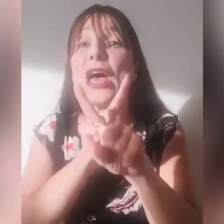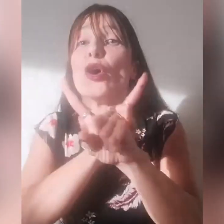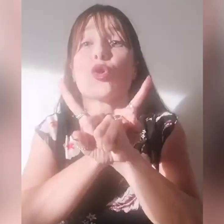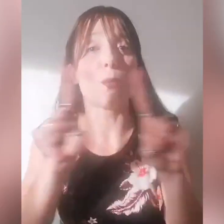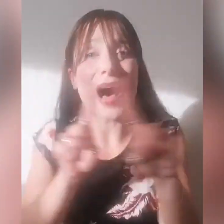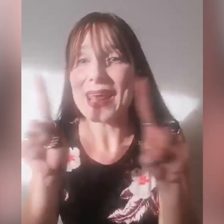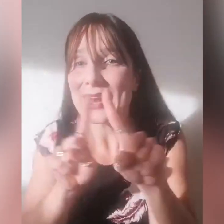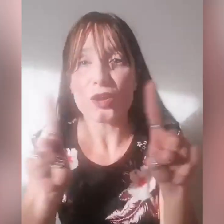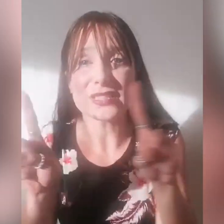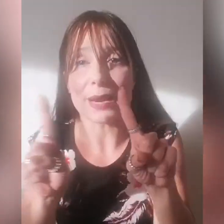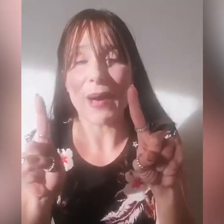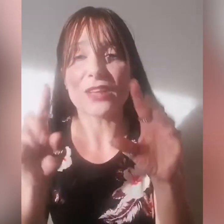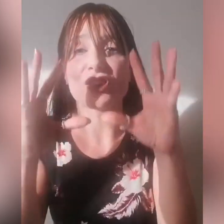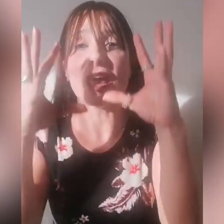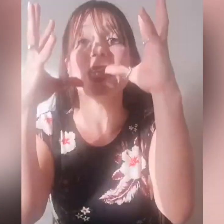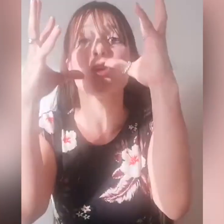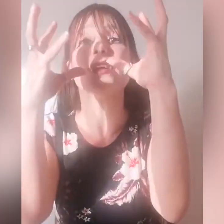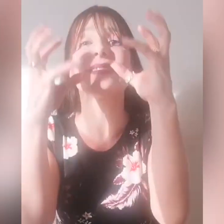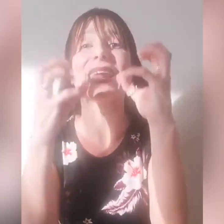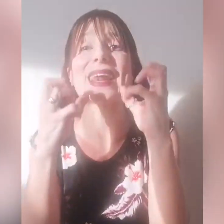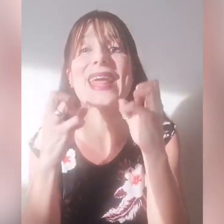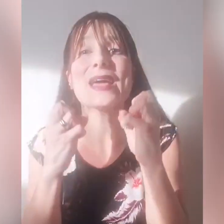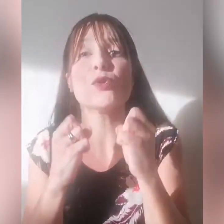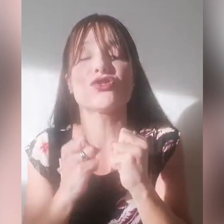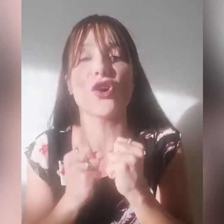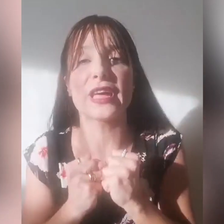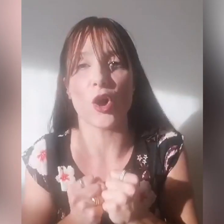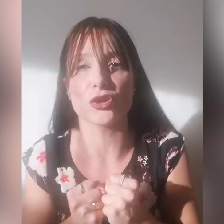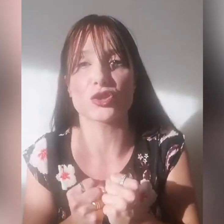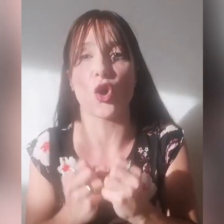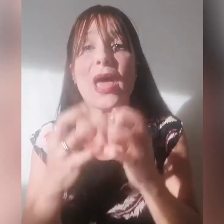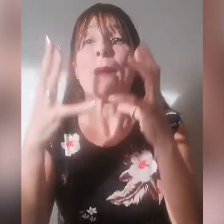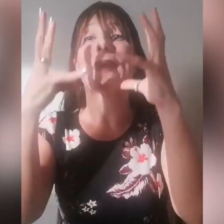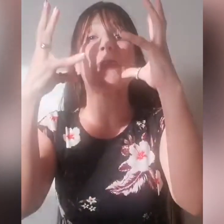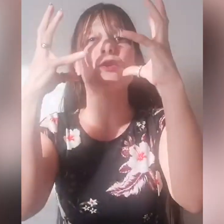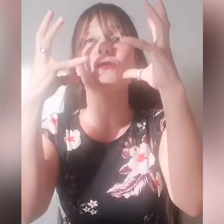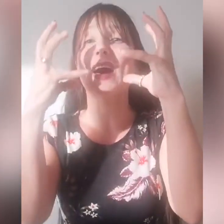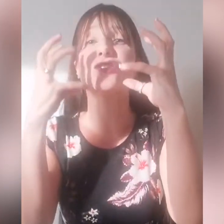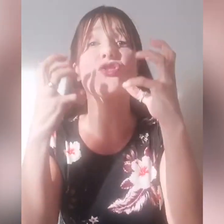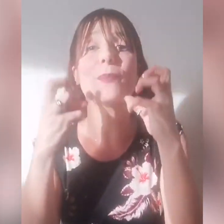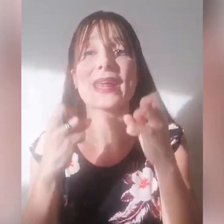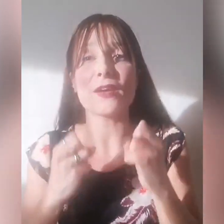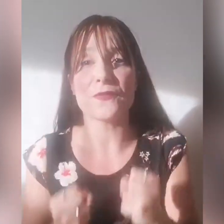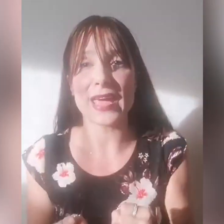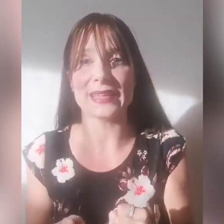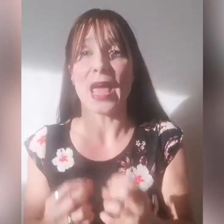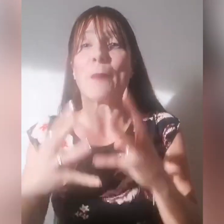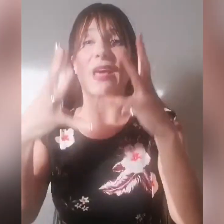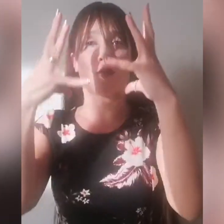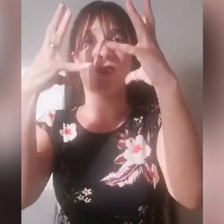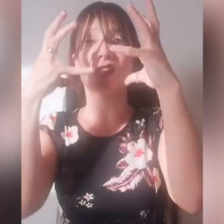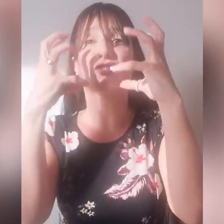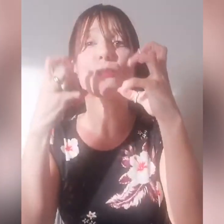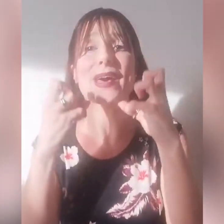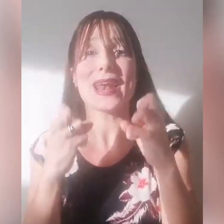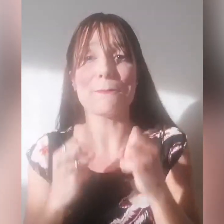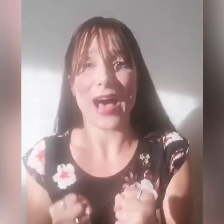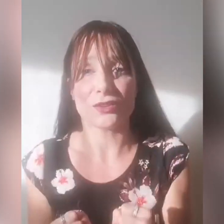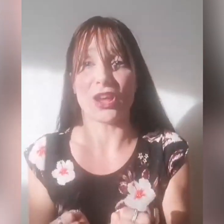rubare la nostra pace e noi terremo ciò che è nostro, ma per non farci rubare la fede, per non farci rubare la pace,